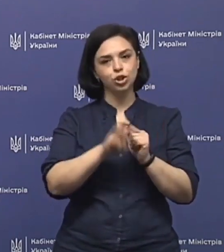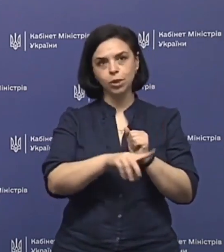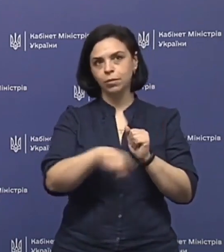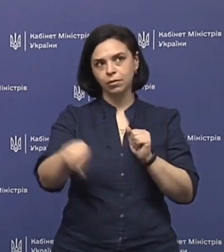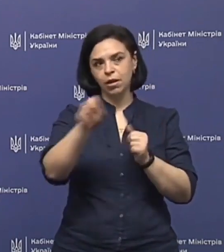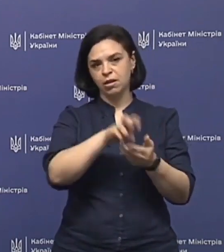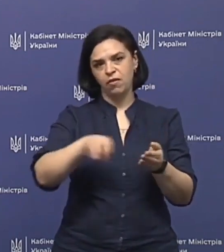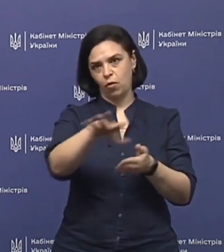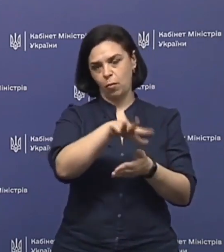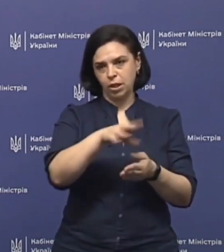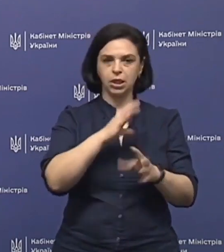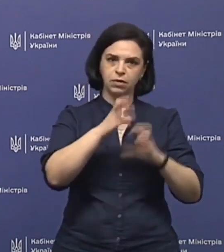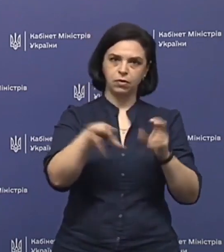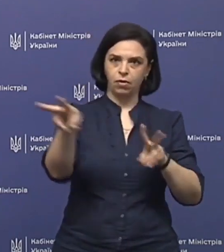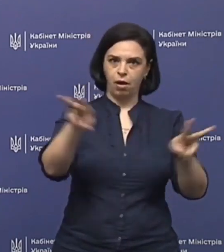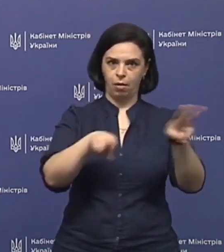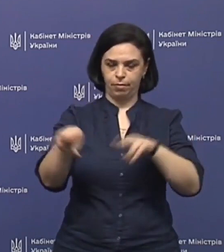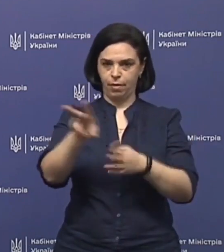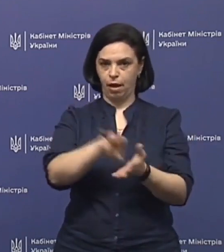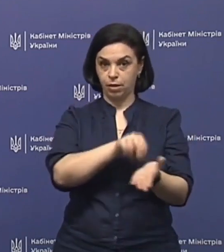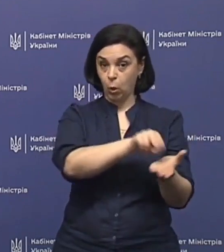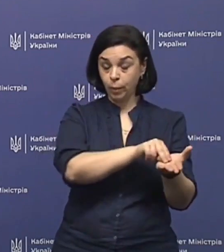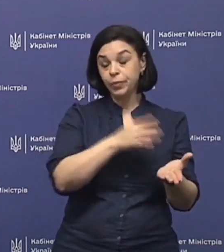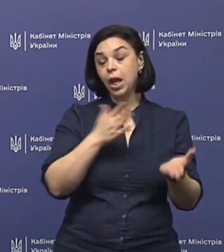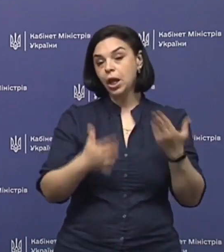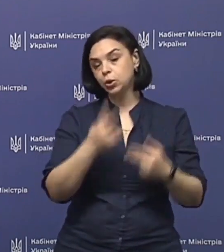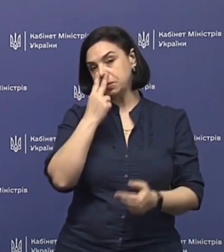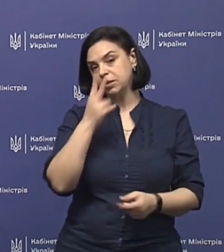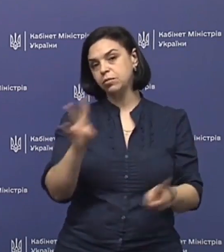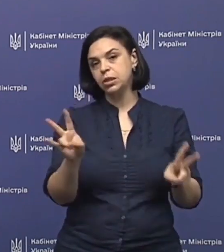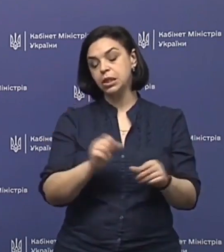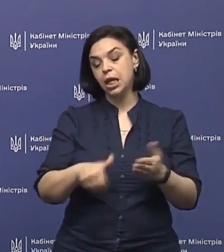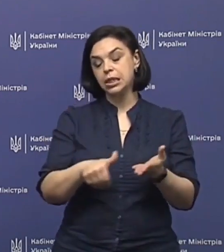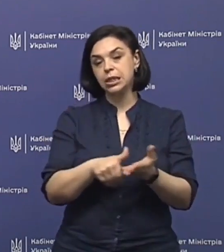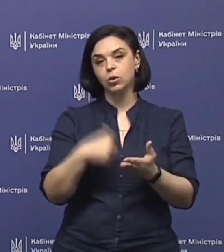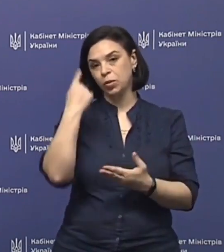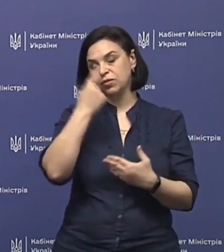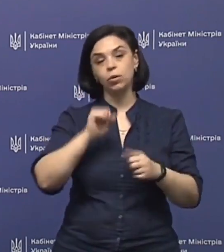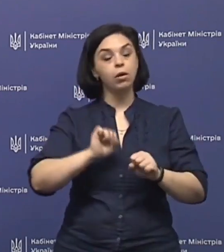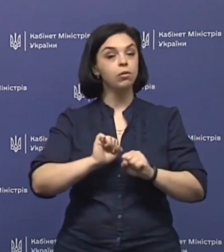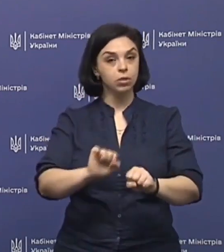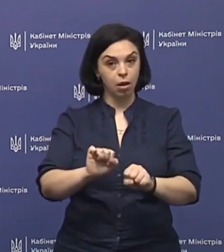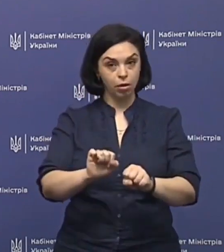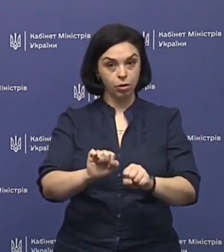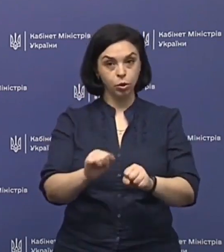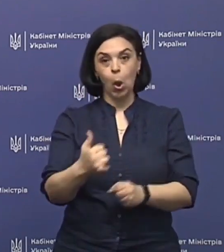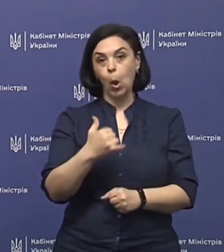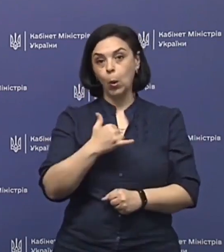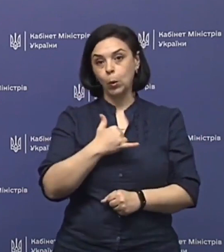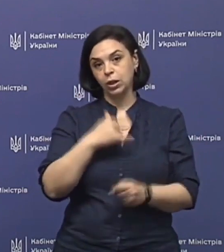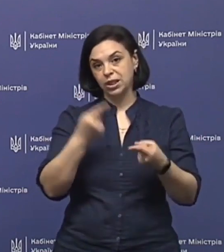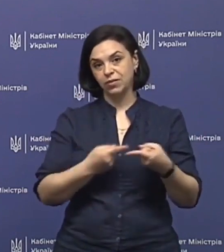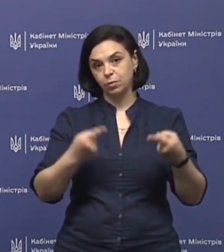європейських та світових аналогів. Якщо ми дивимося на засоби індивідуального захисту, в нас